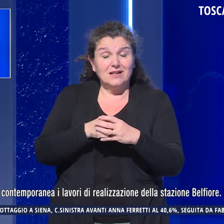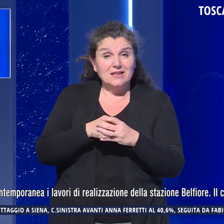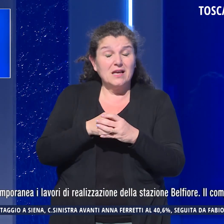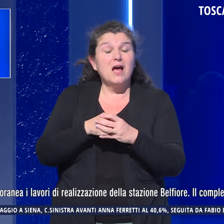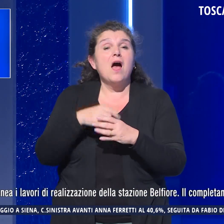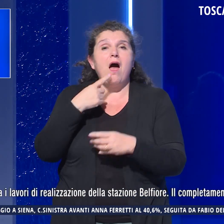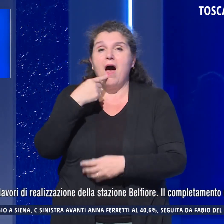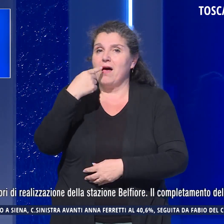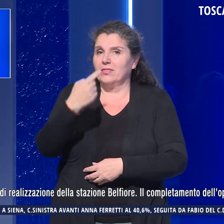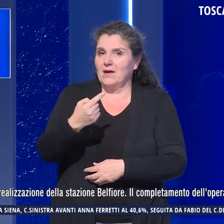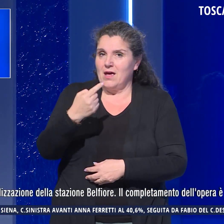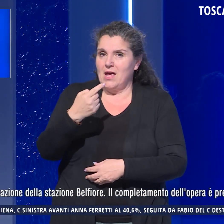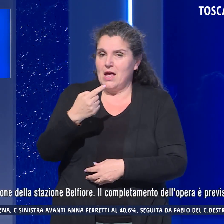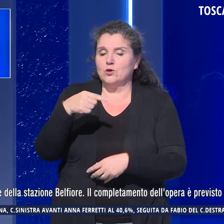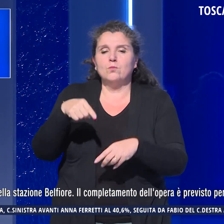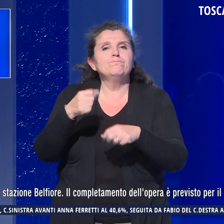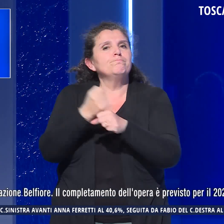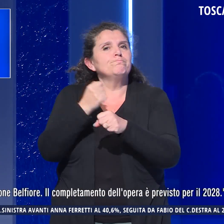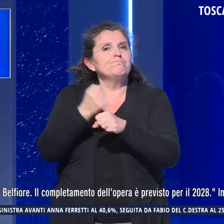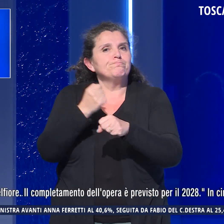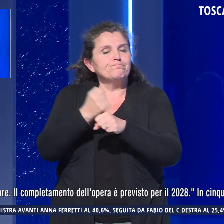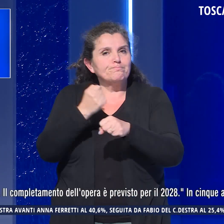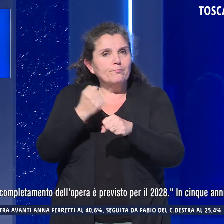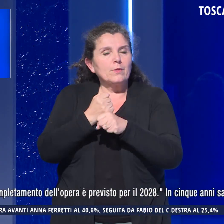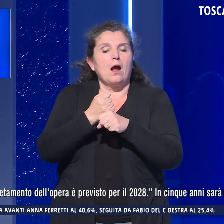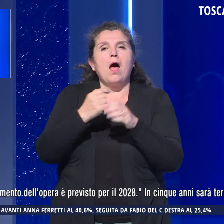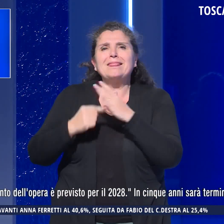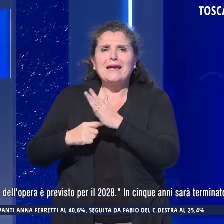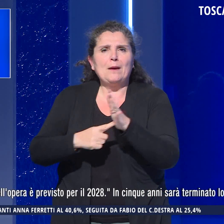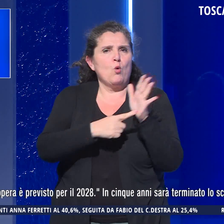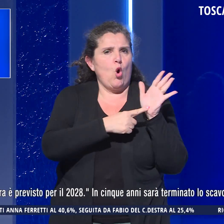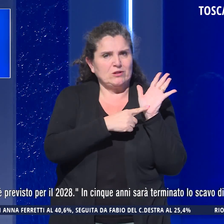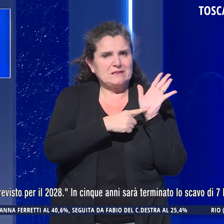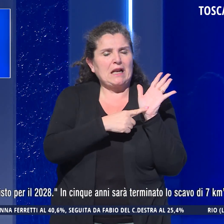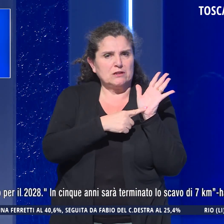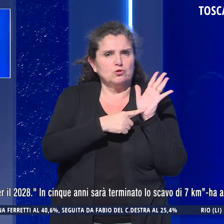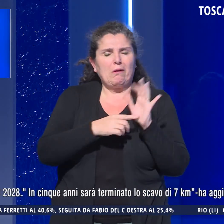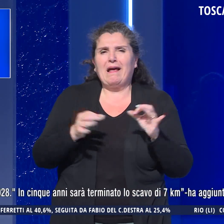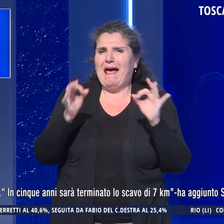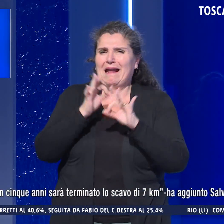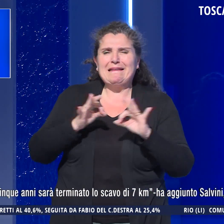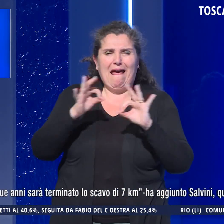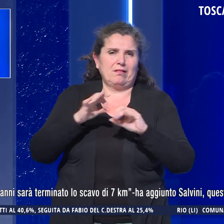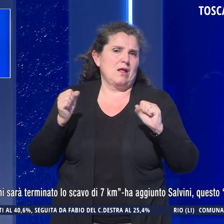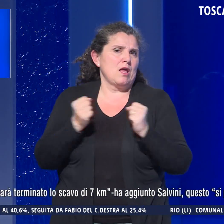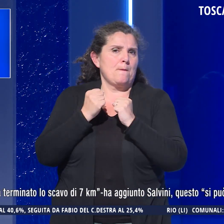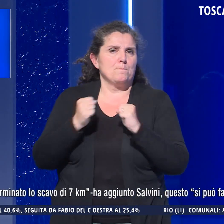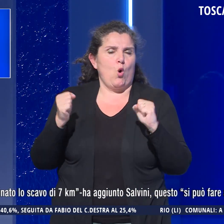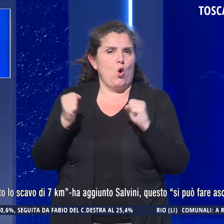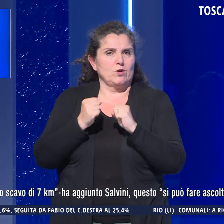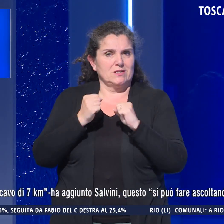ha così commentato che questi lavori sono la dimostrazione che nulla è impossibile.